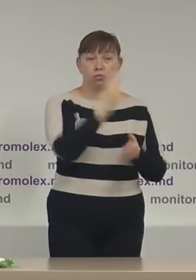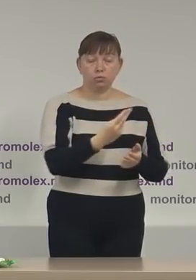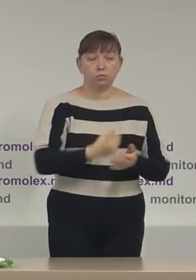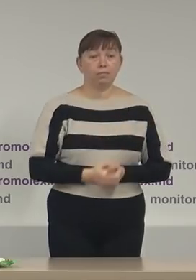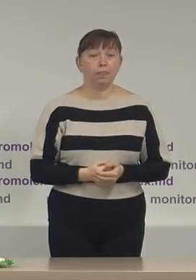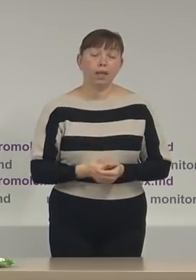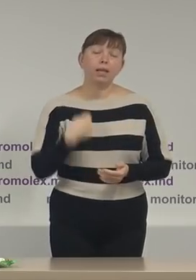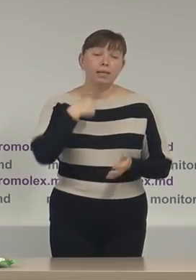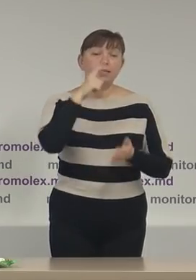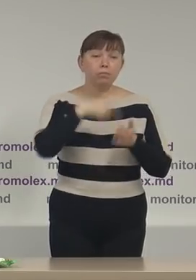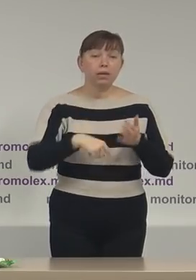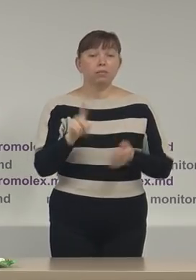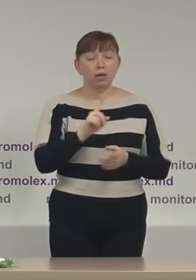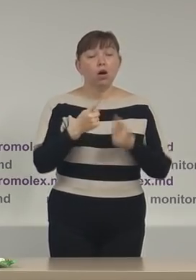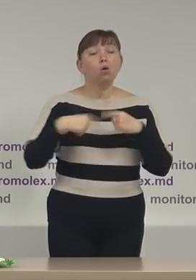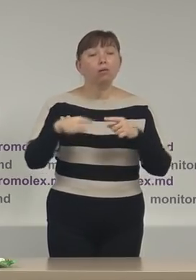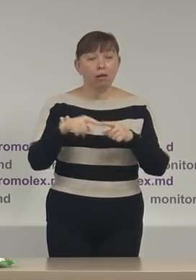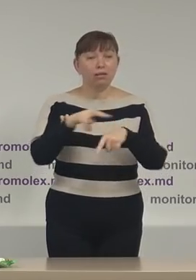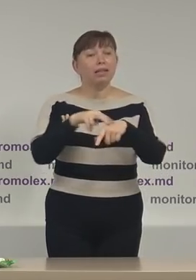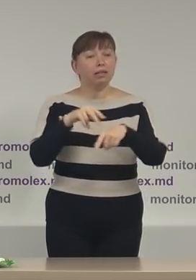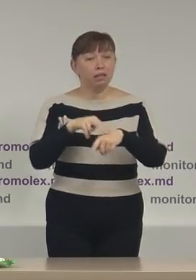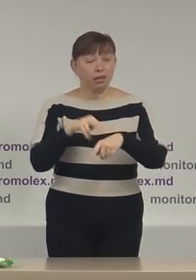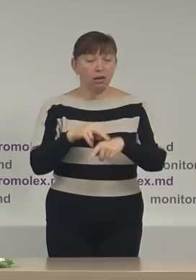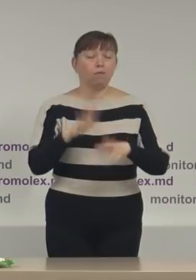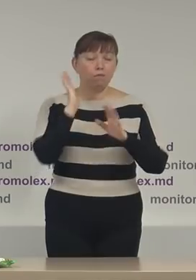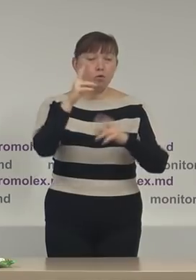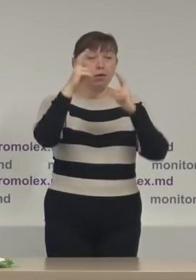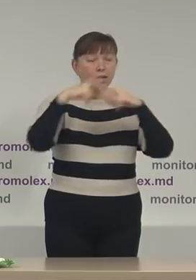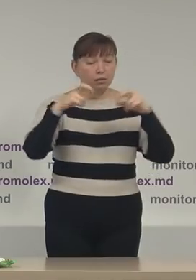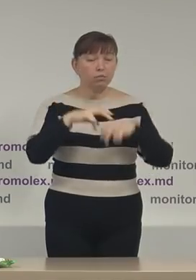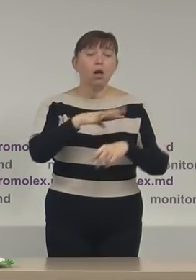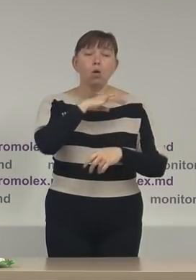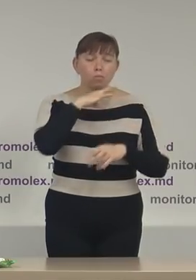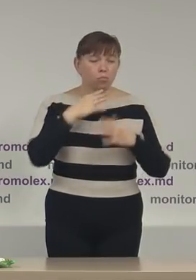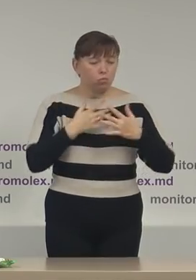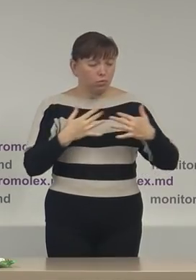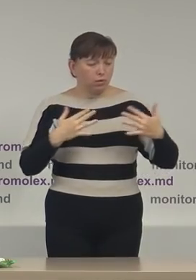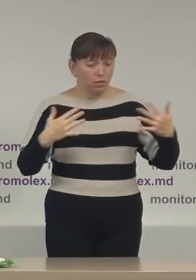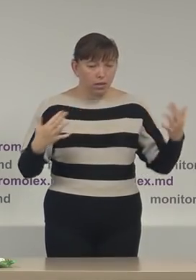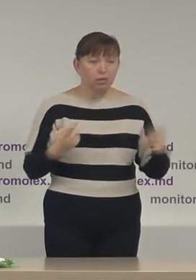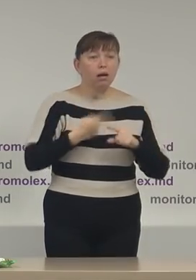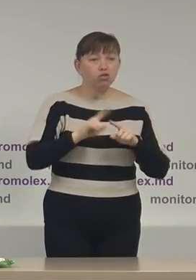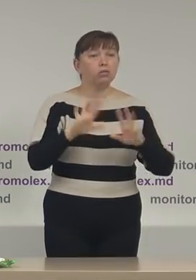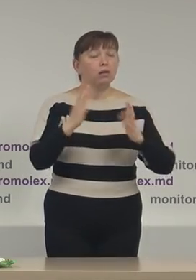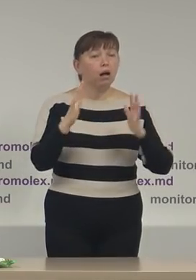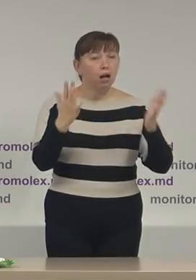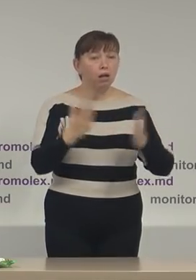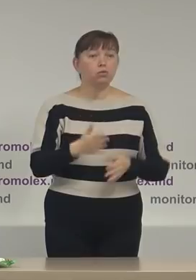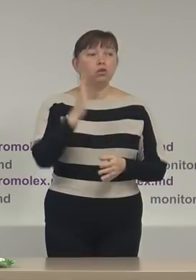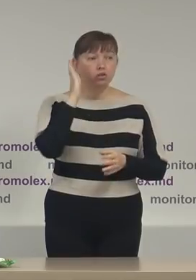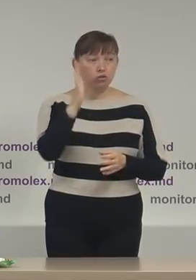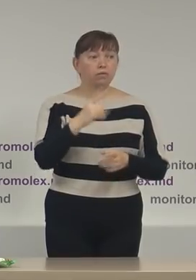sperăm noi că organele de drept vor examina multilateral aceste cazuri și va fi